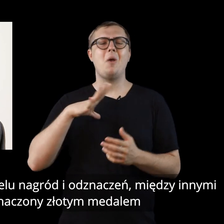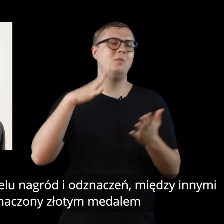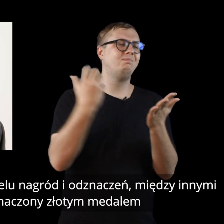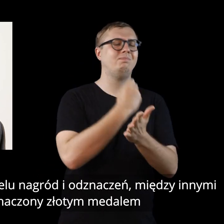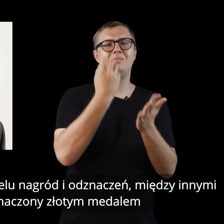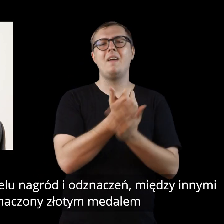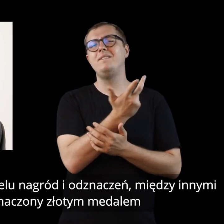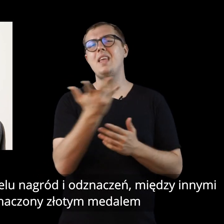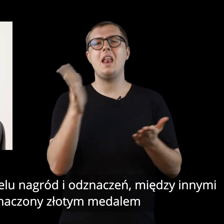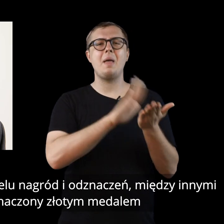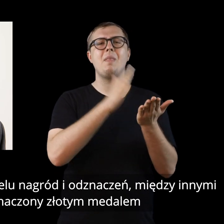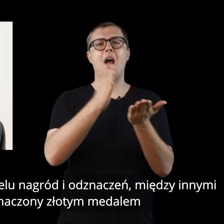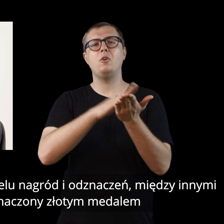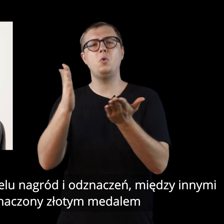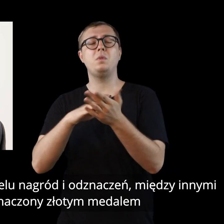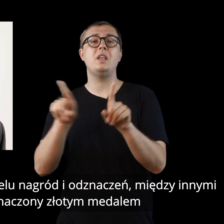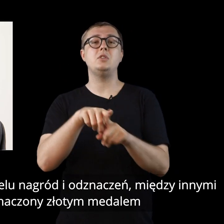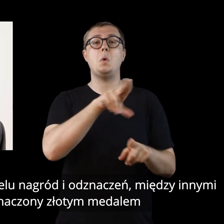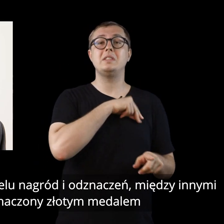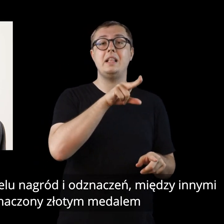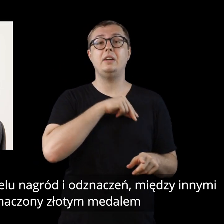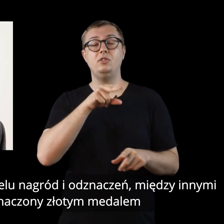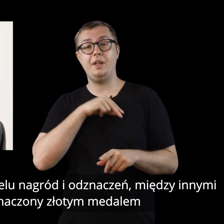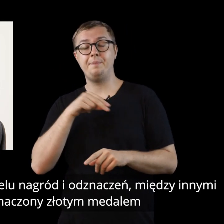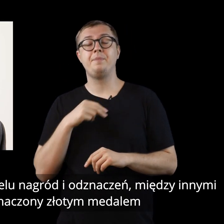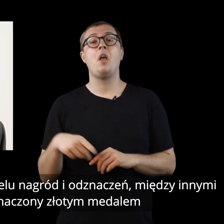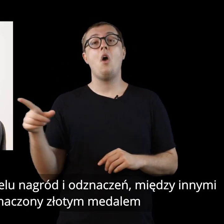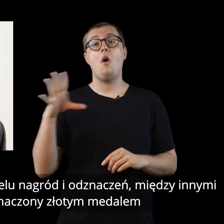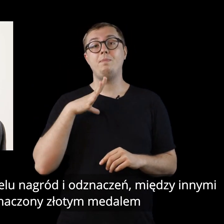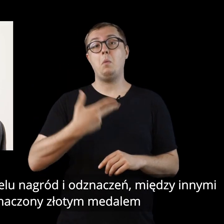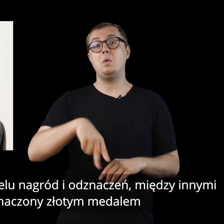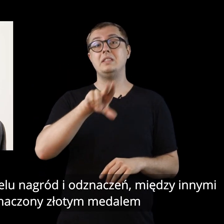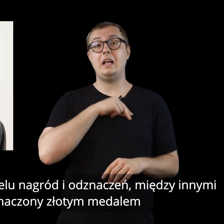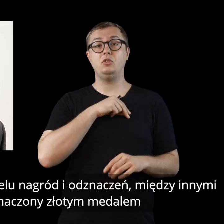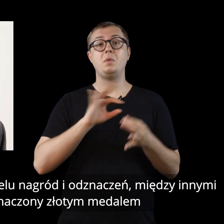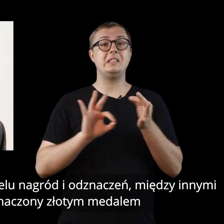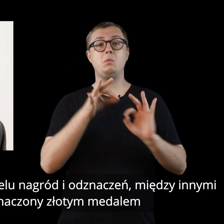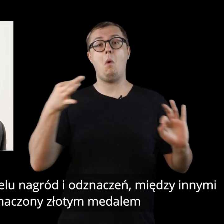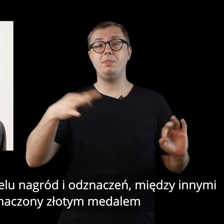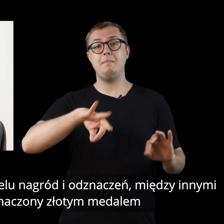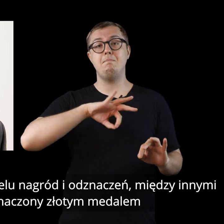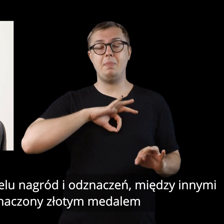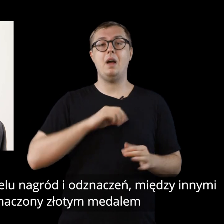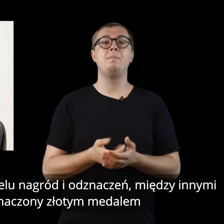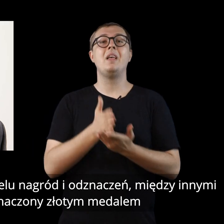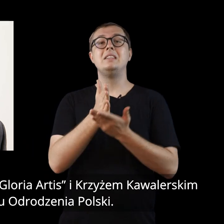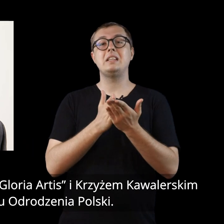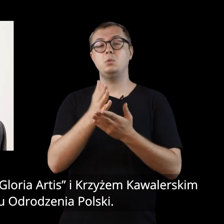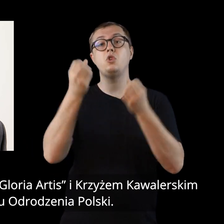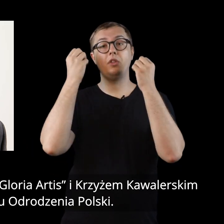Opałka był laureatem wielu nagród i odznaczeń. Między innymi został odznaczony złotym medalem zasłużone kulturze Gloria Artis